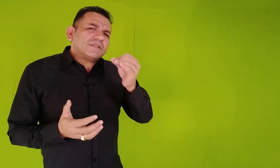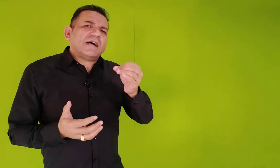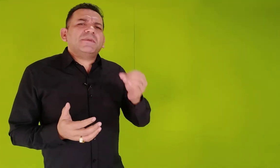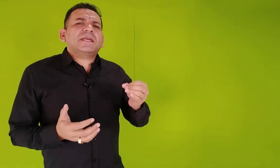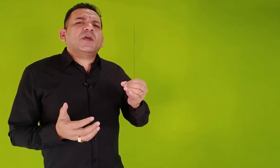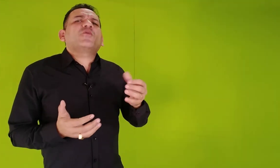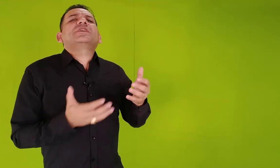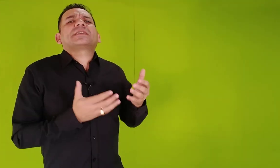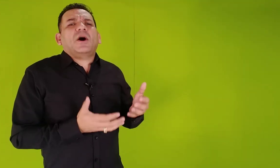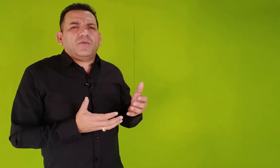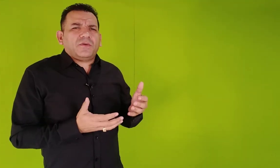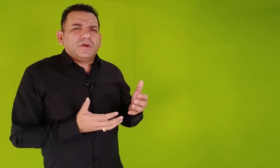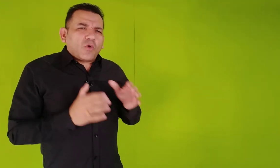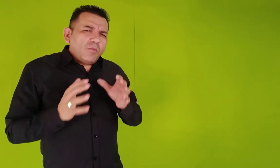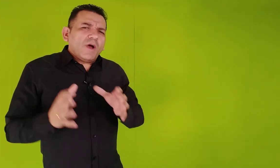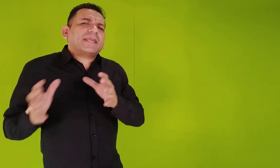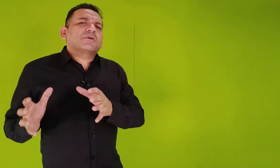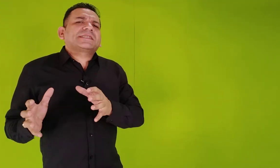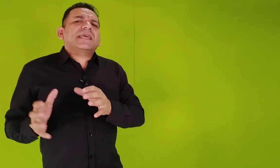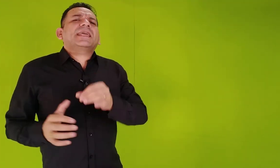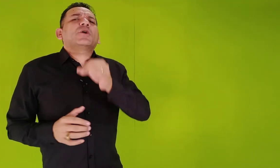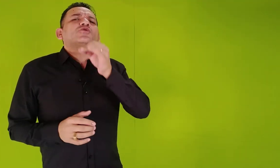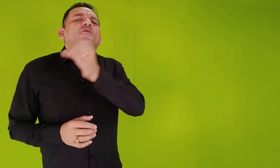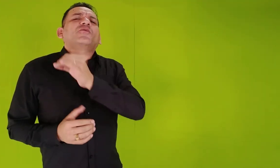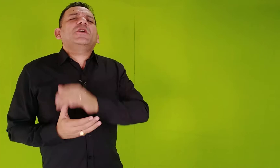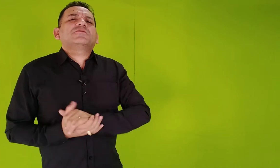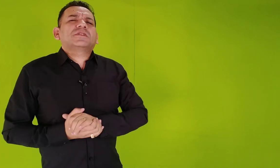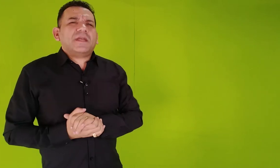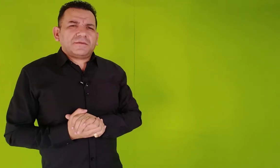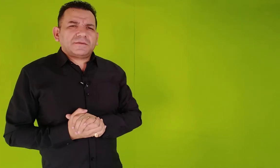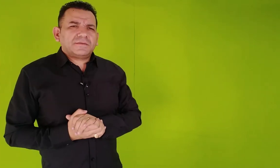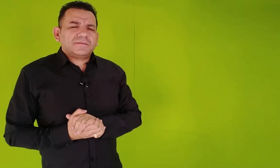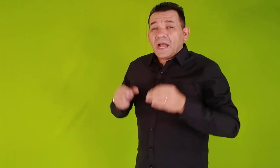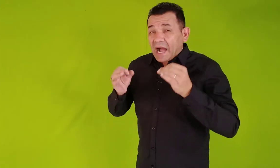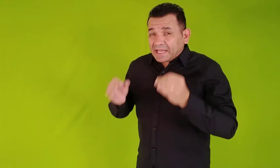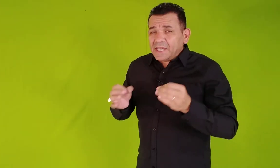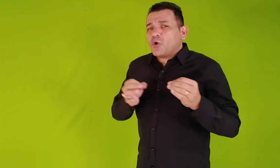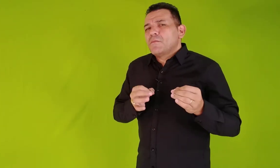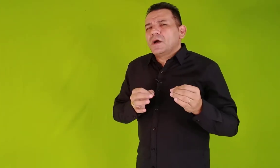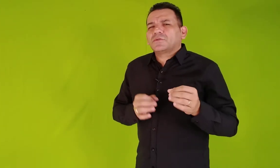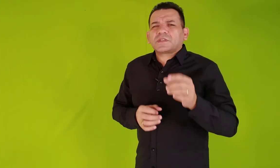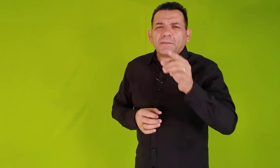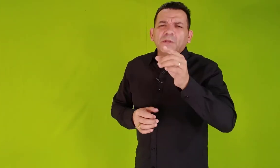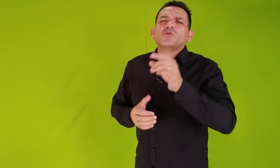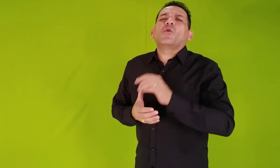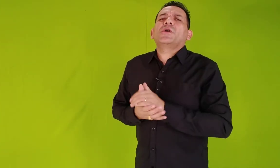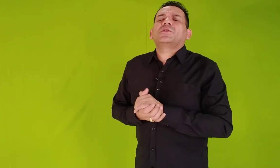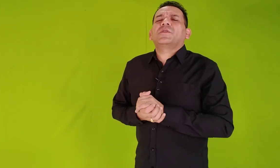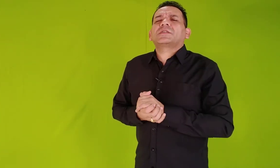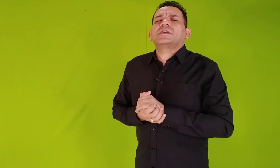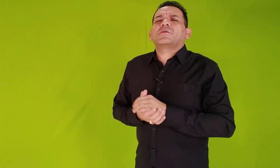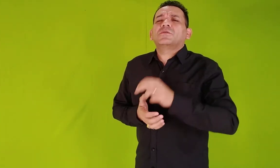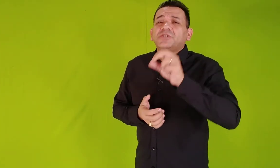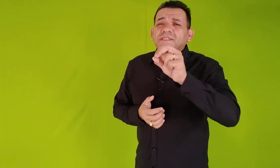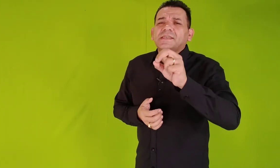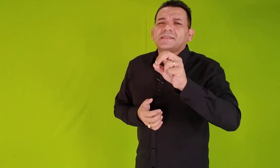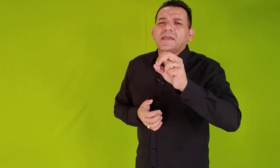saber que eu fui salvo? Como é que eu sei que eu sou filho de Deus? Aqui em Romanos, capítulo 8, versículo 16,